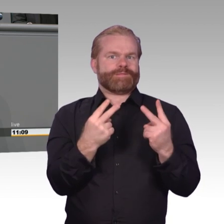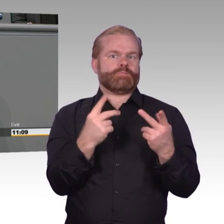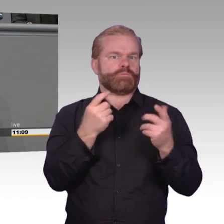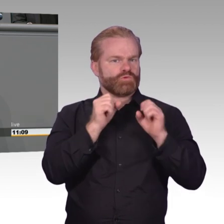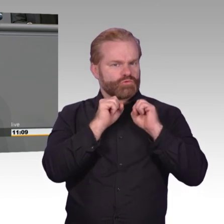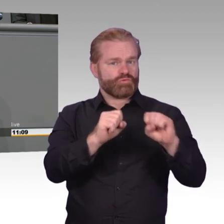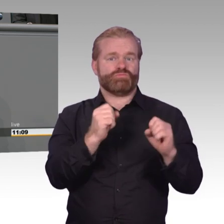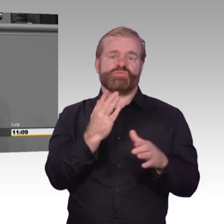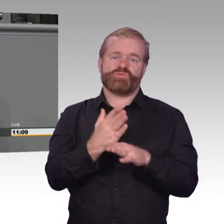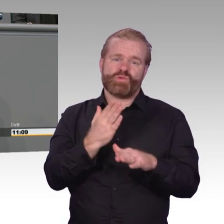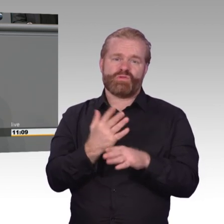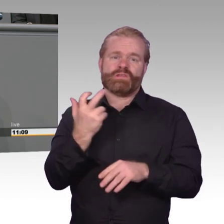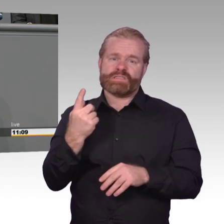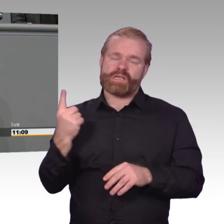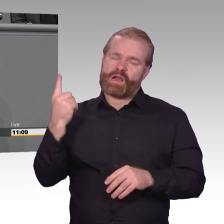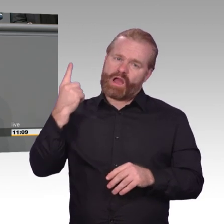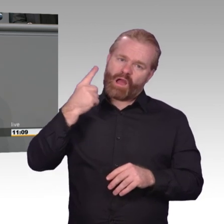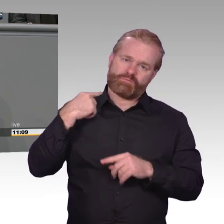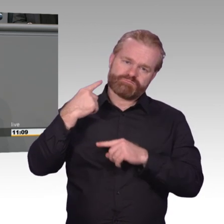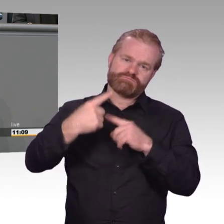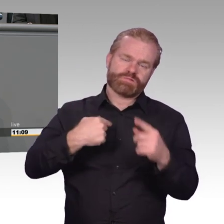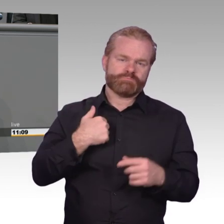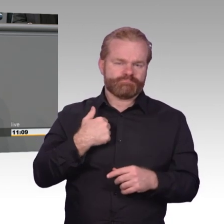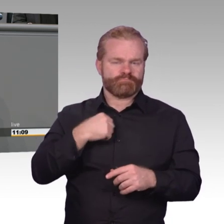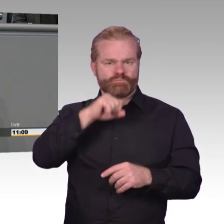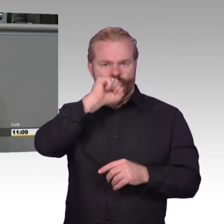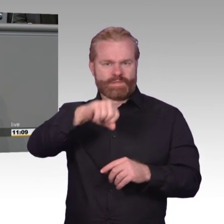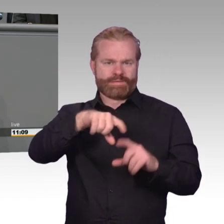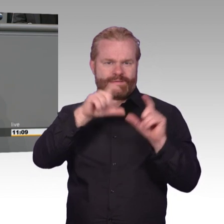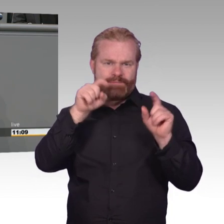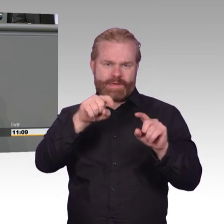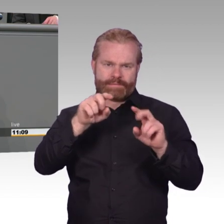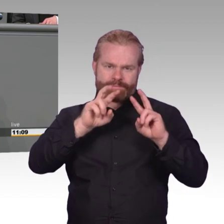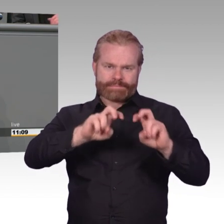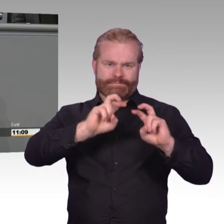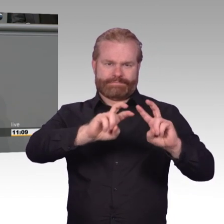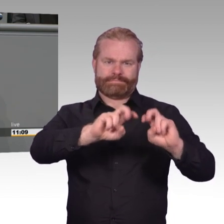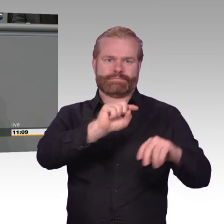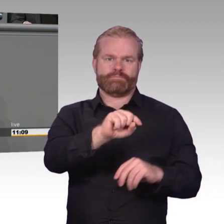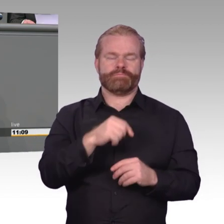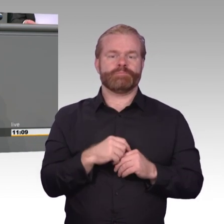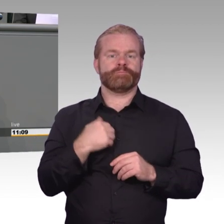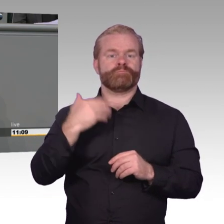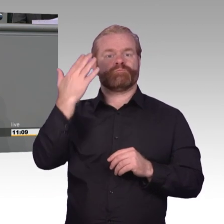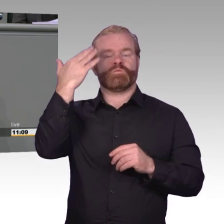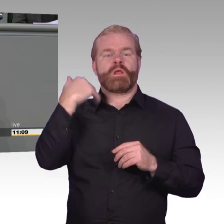Und das Thema hat mich mein Leben lang verfolgt. Denn ich habe noch dieses Klicken im Ohr. Dieses Klicken, wenn Sie mitgehört haben.